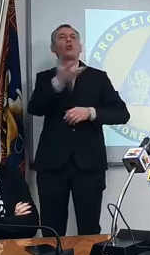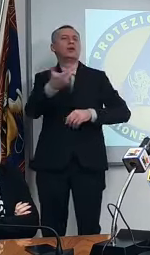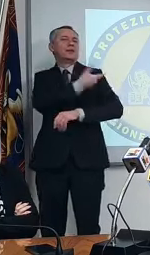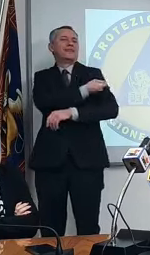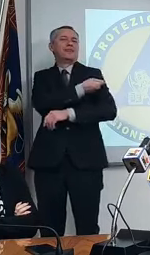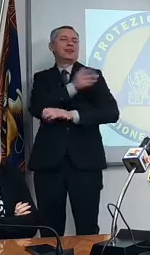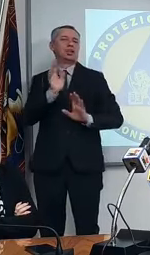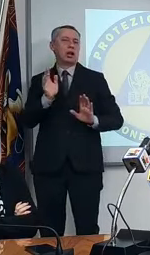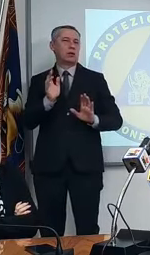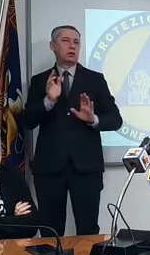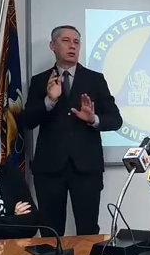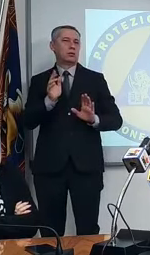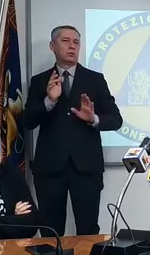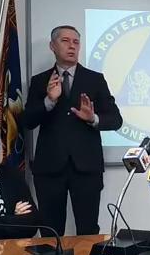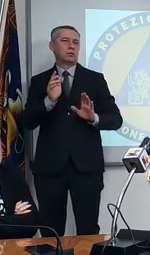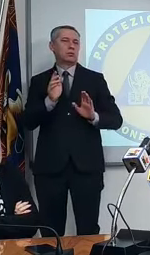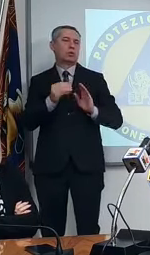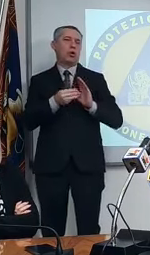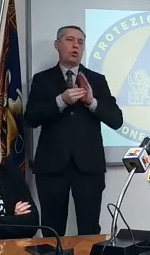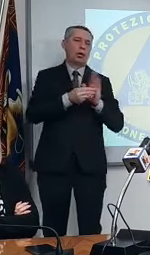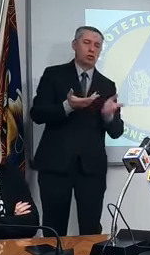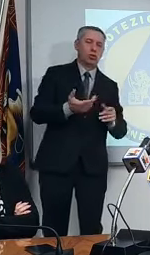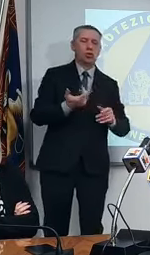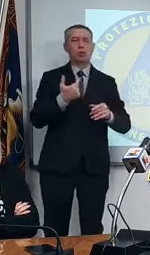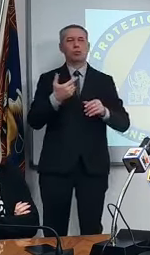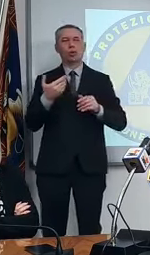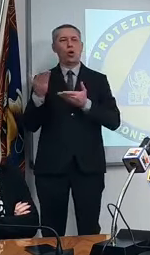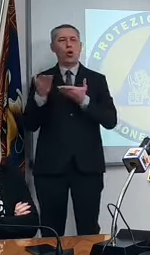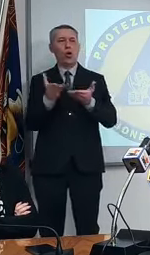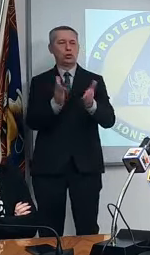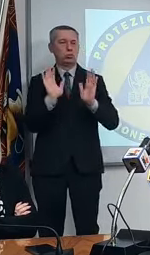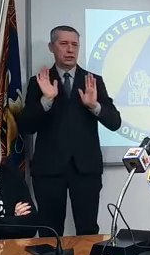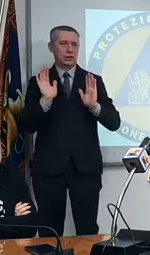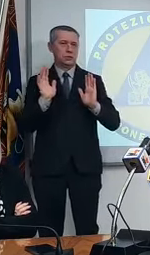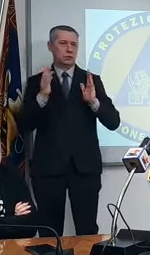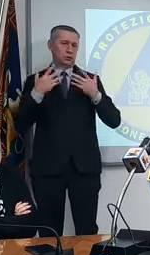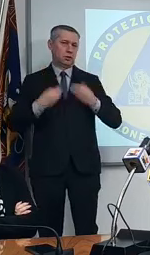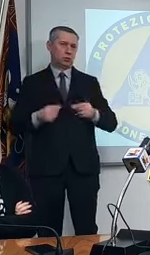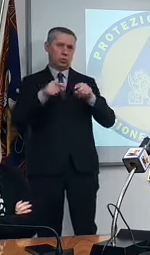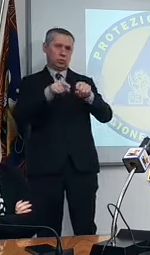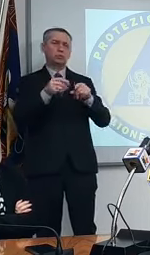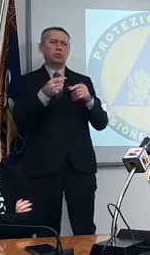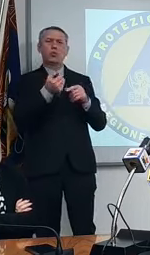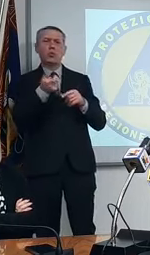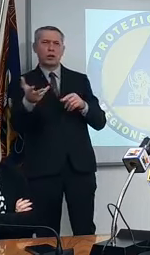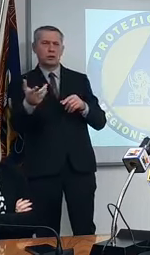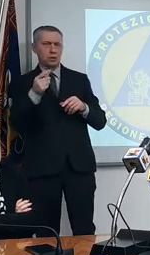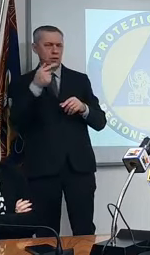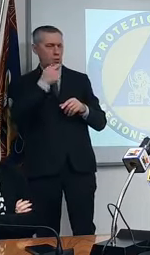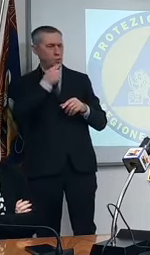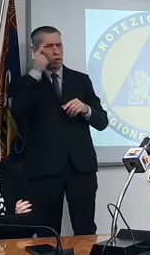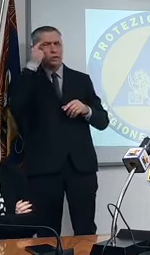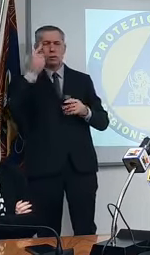tra gli operatori tra gli ospiti e vedere quanti sono infettati sì appunto e